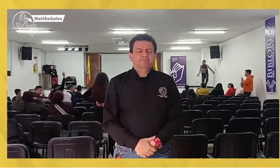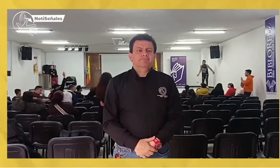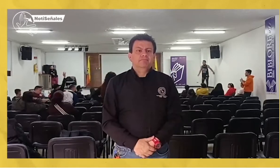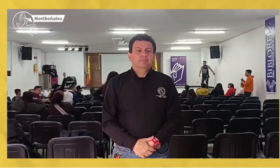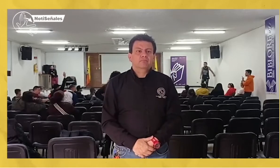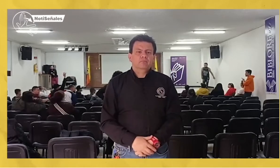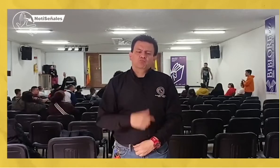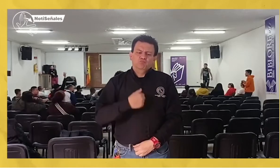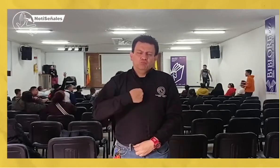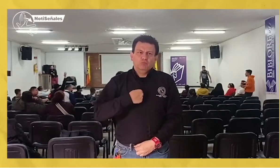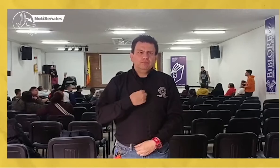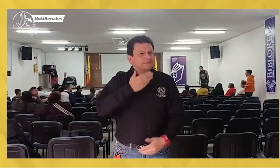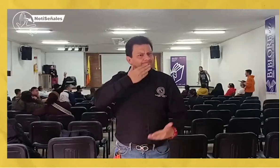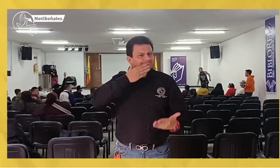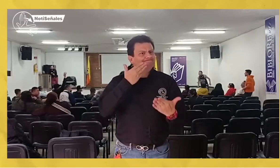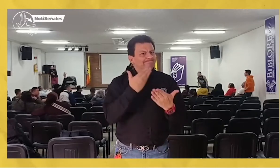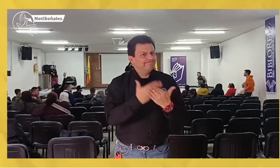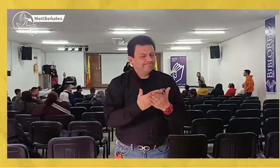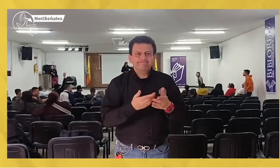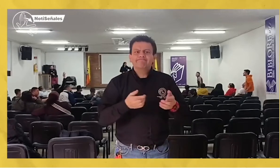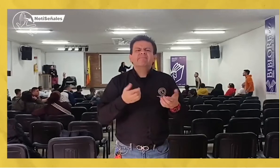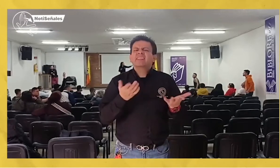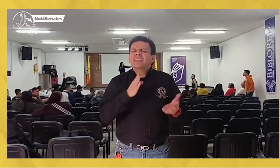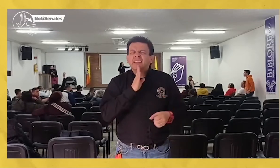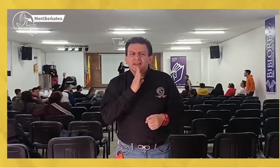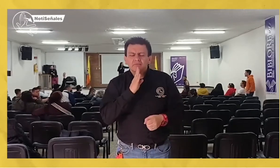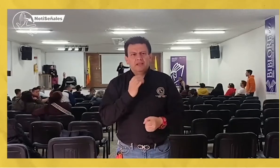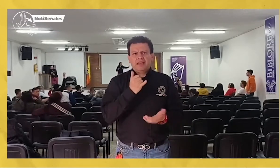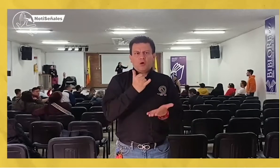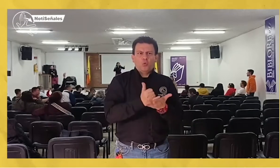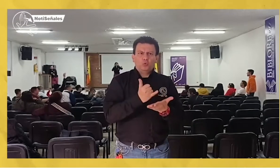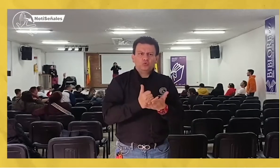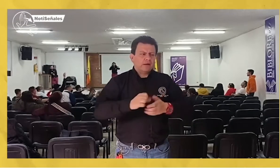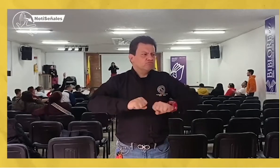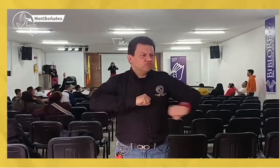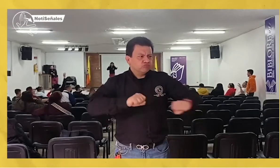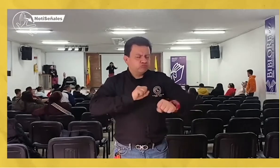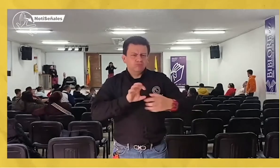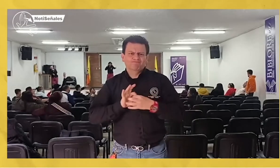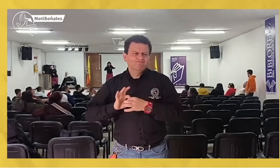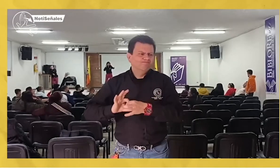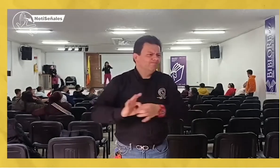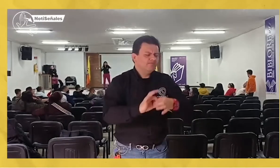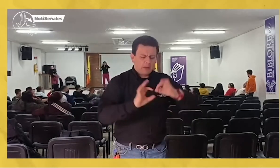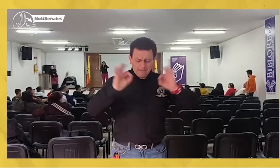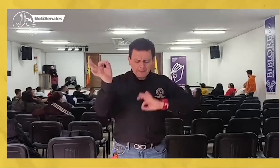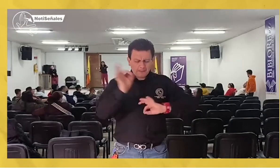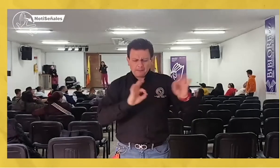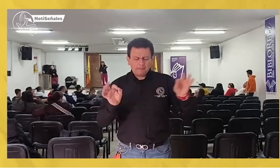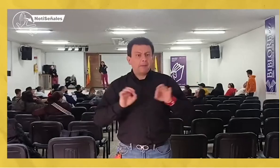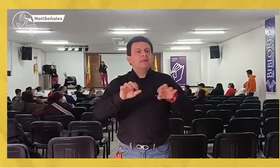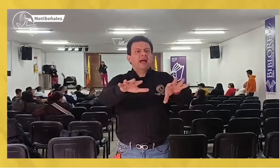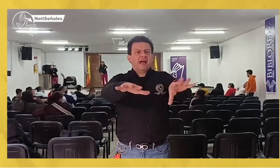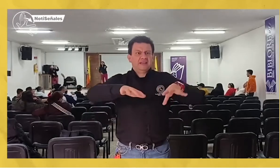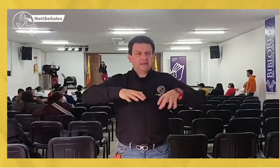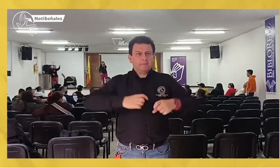Yo quiero agradecer a todas las personas que conforman la junta por su gestión y trabajo articulado para que esta